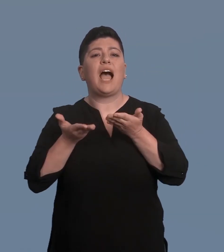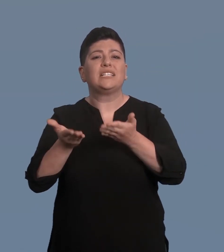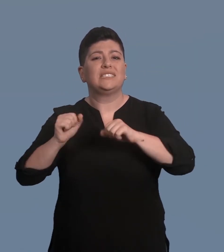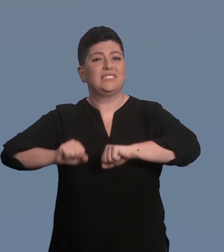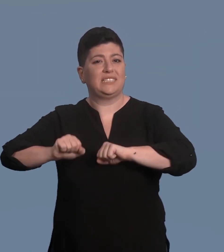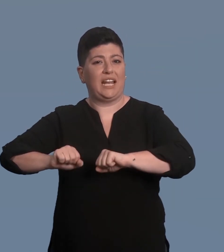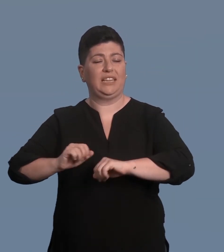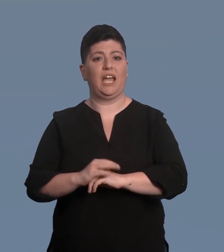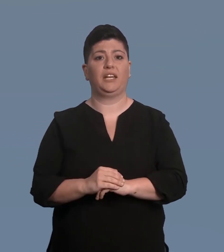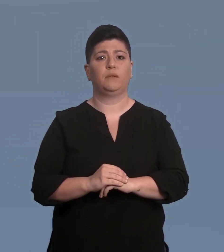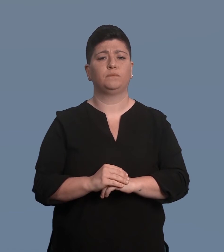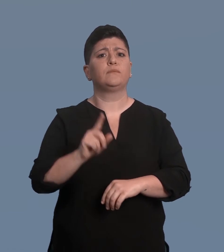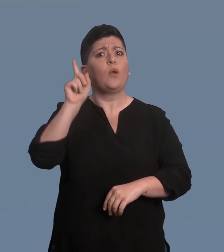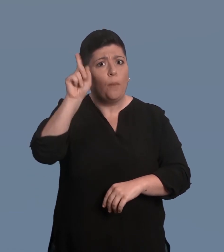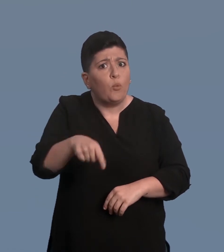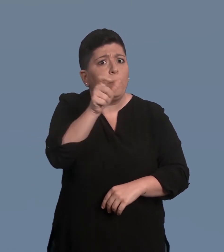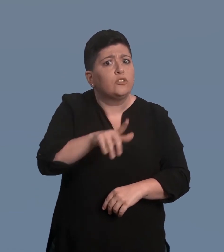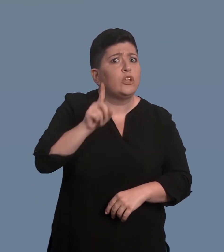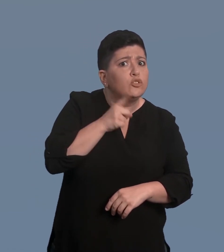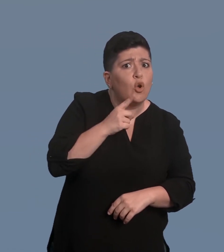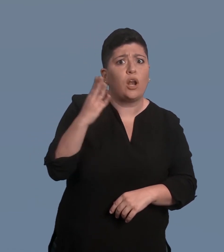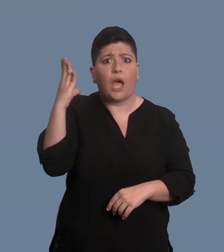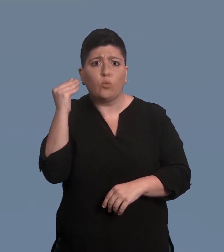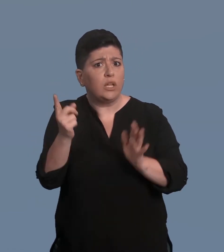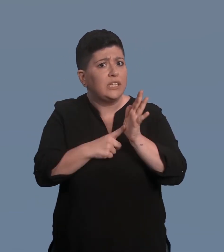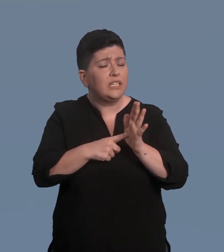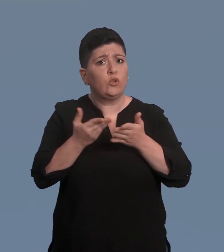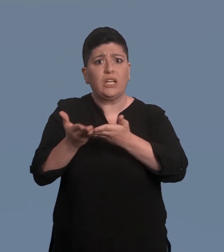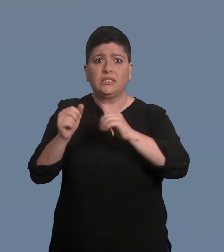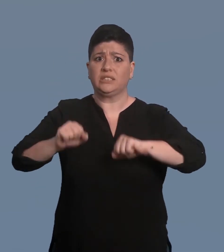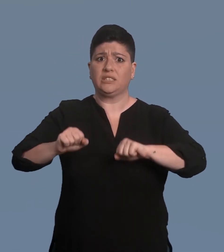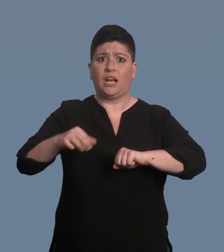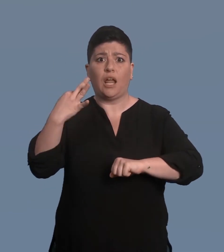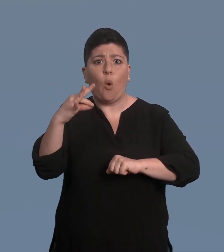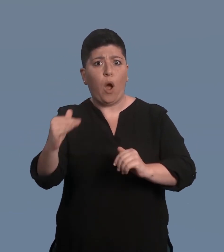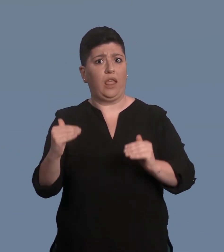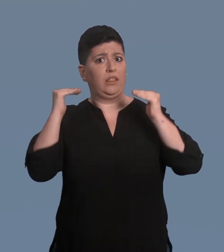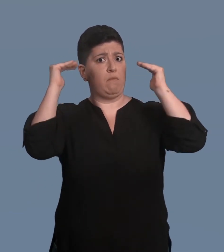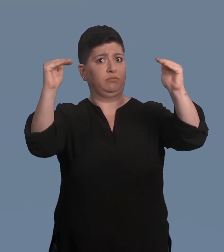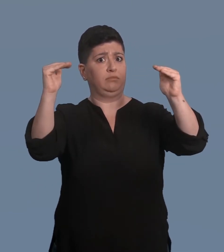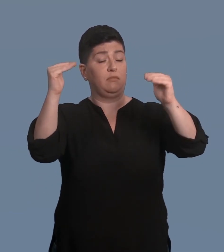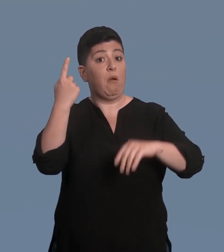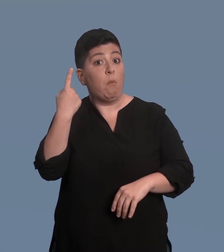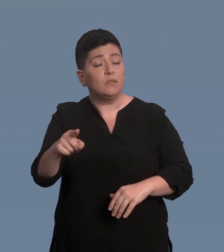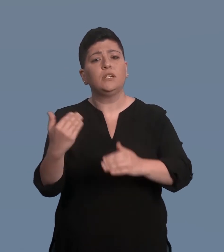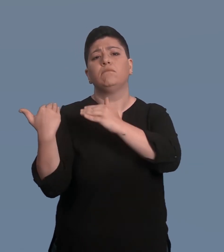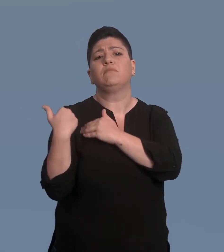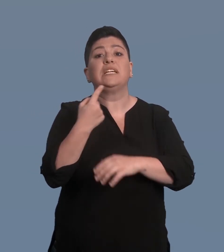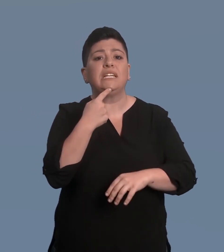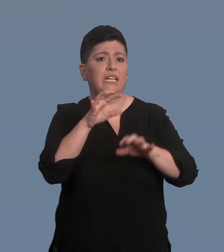sanitaria. Anche le persone audiolese o non udenti hanno diritto a un'assistenza sanitaria di qualità. L'attuazione compete in primo